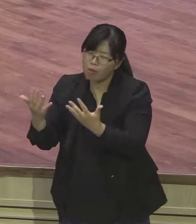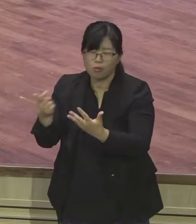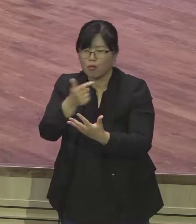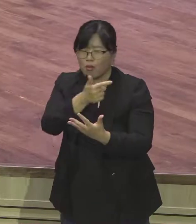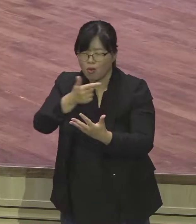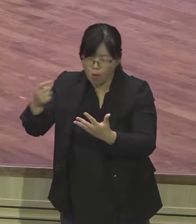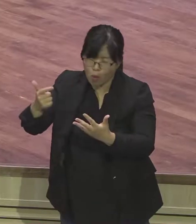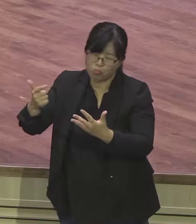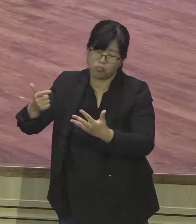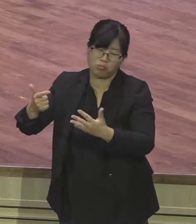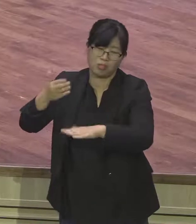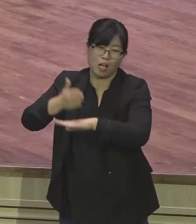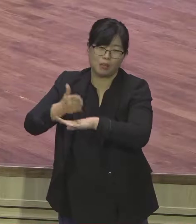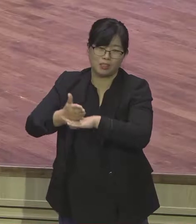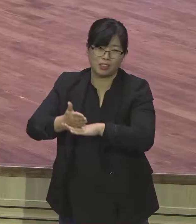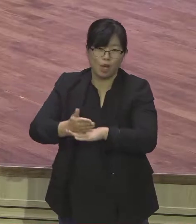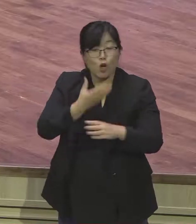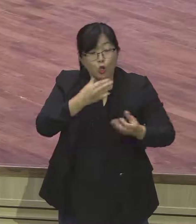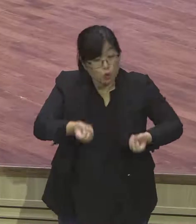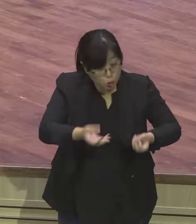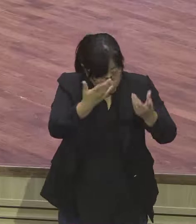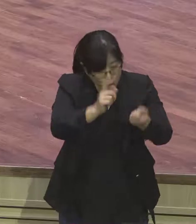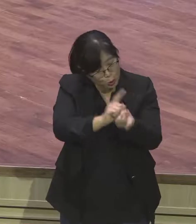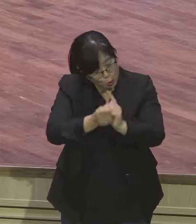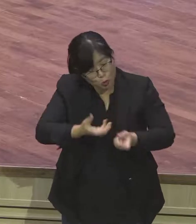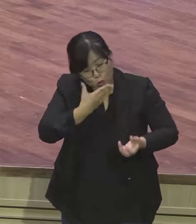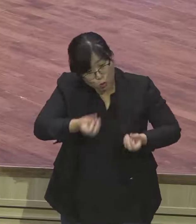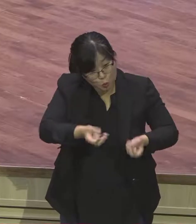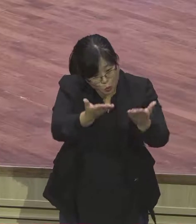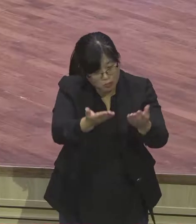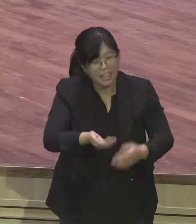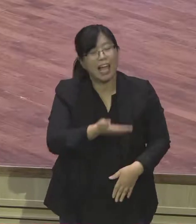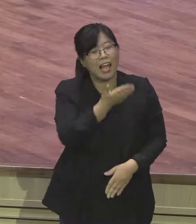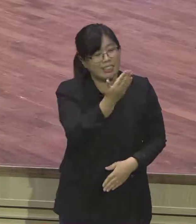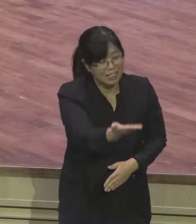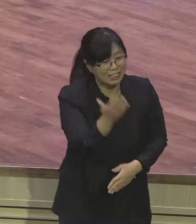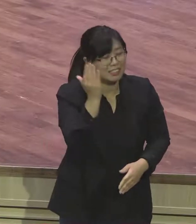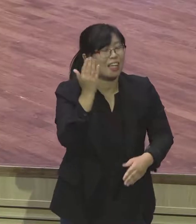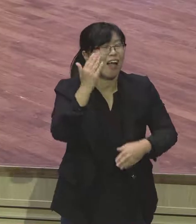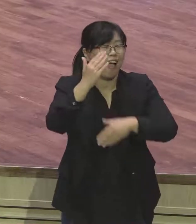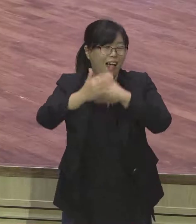스타들입니다. 하나님 나라의 스타들입니다. 박수로 축하해 주십시다. 축하합니다.